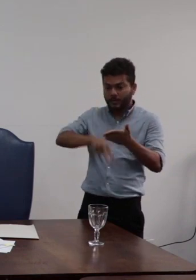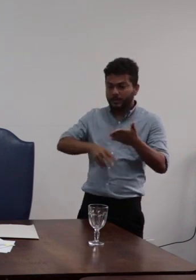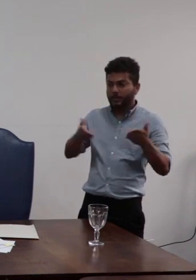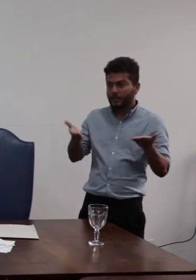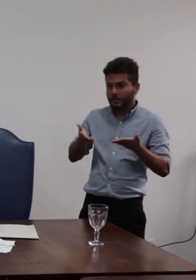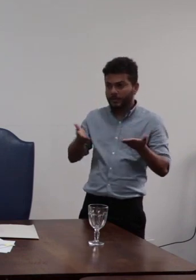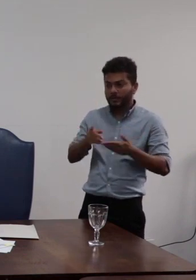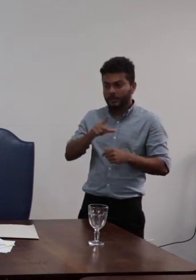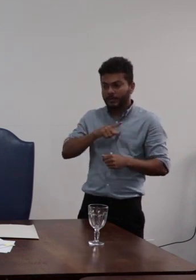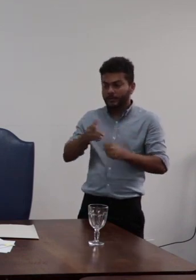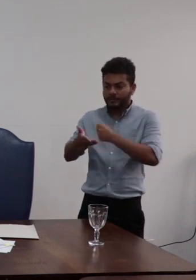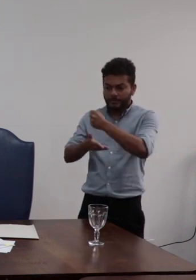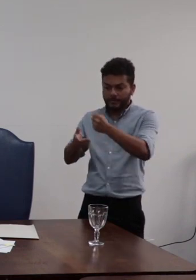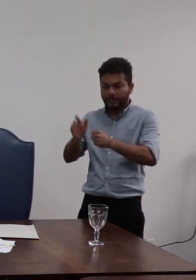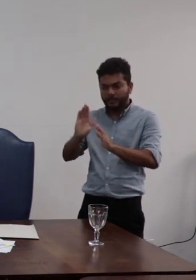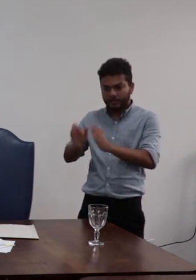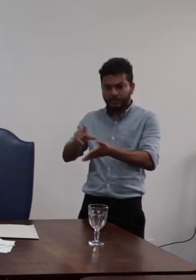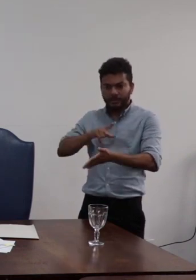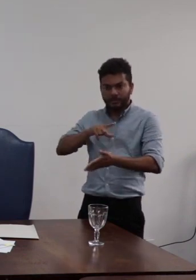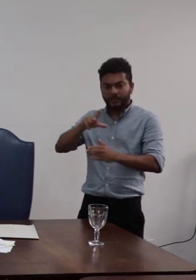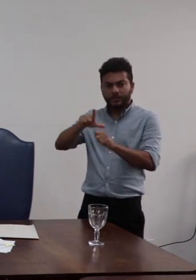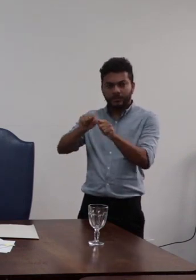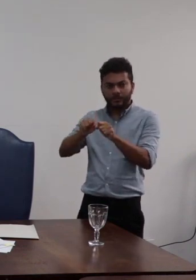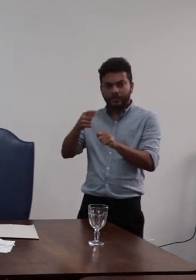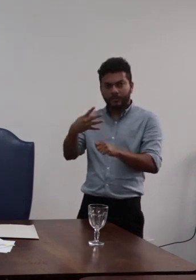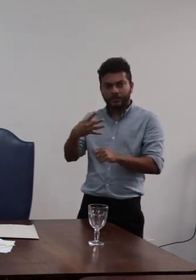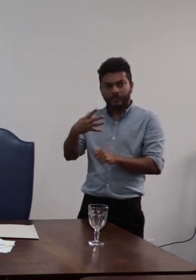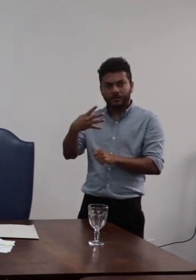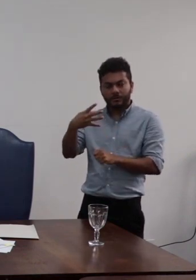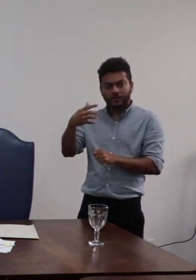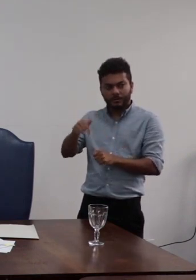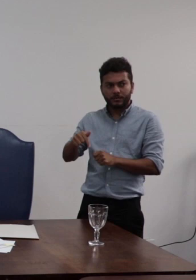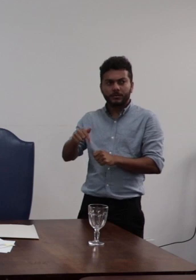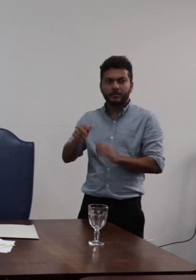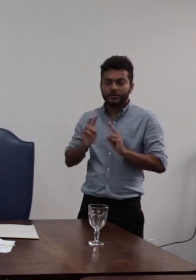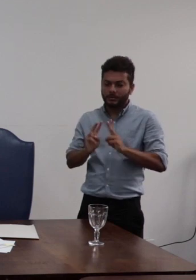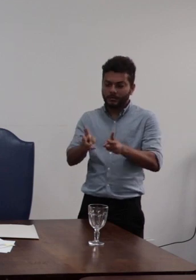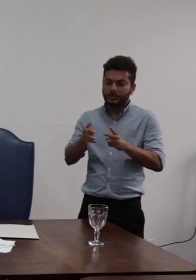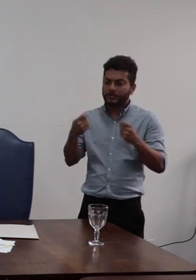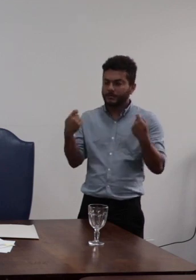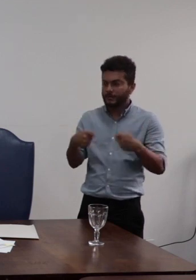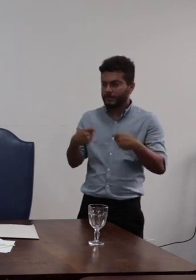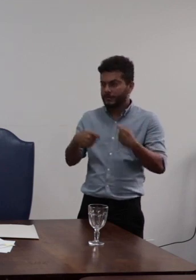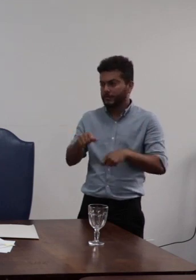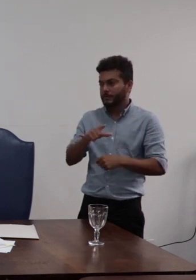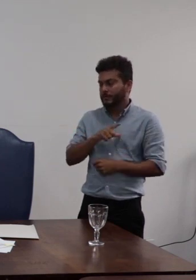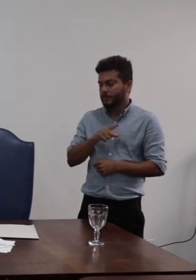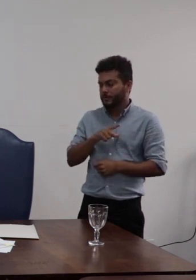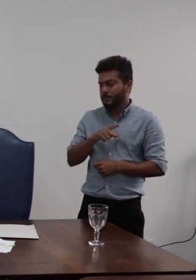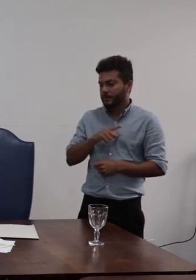considerando aquilo que eu tinha mencionado no artigo 47 sempre que necessário as matérias sujeitas à deliberação terão o relator